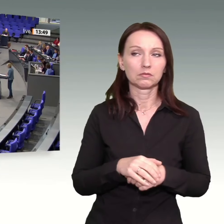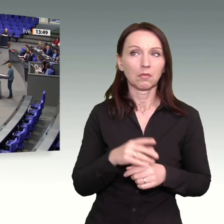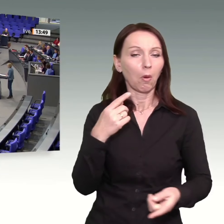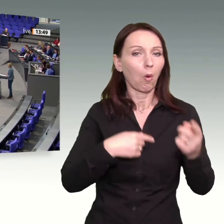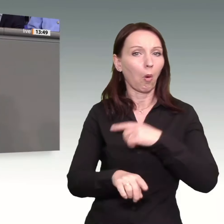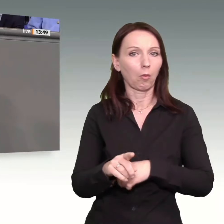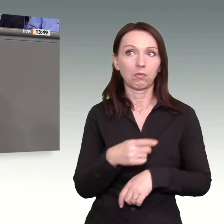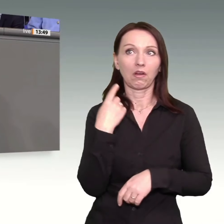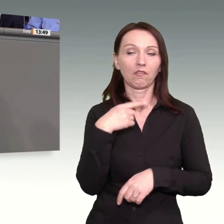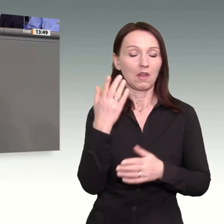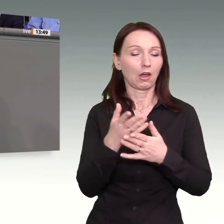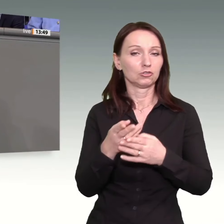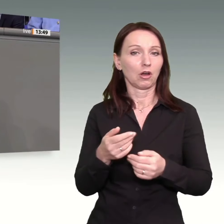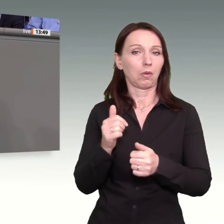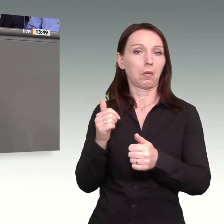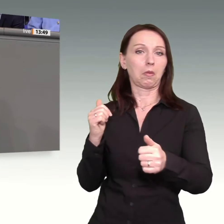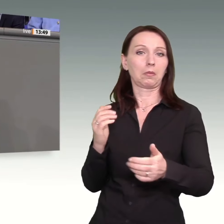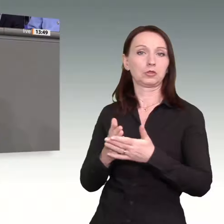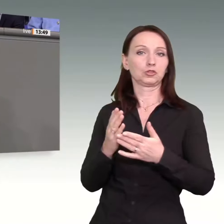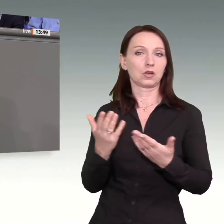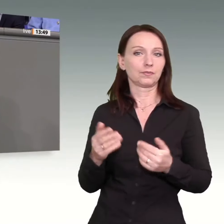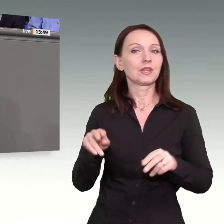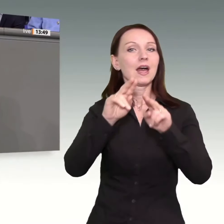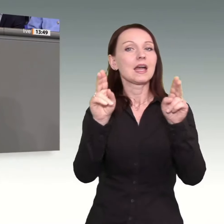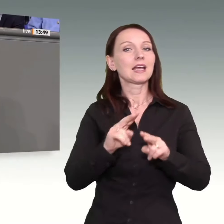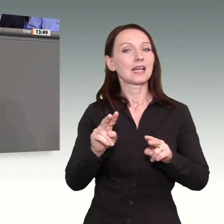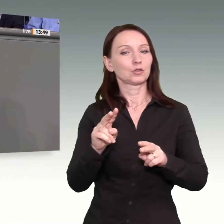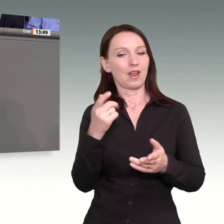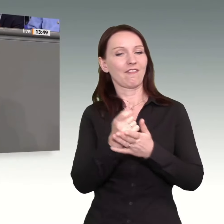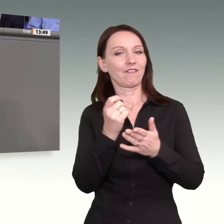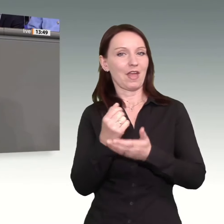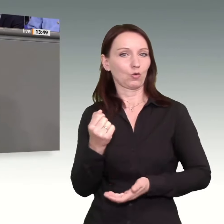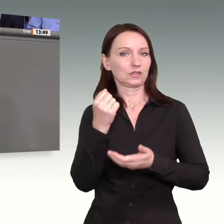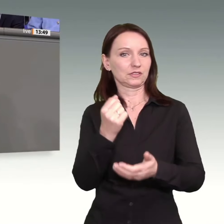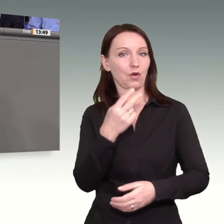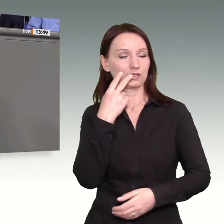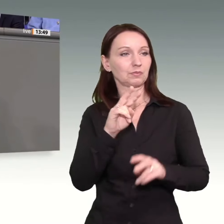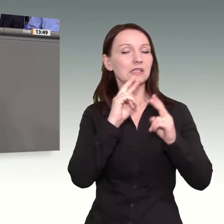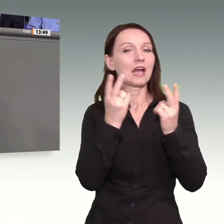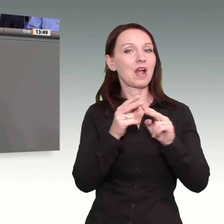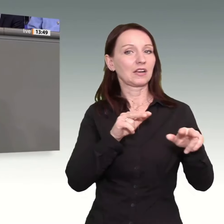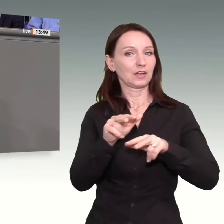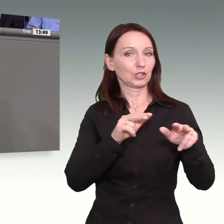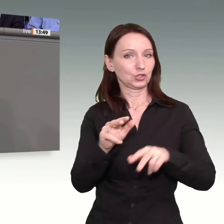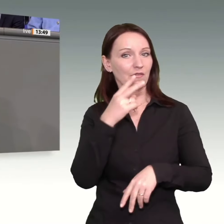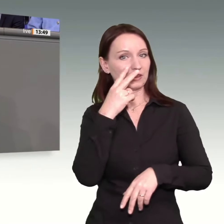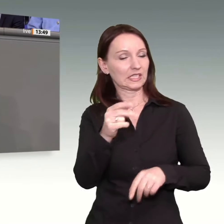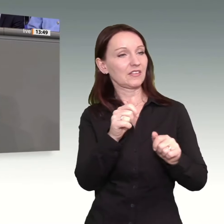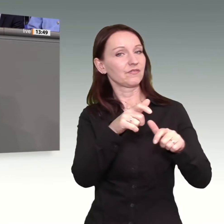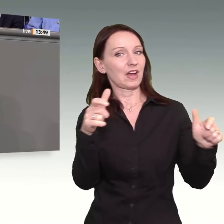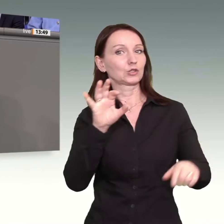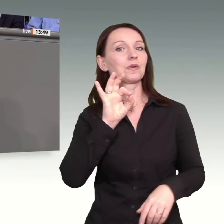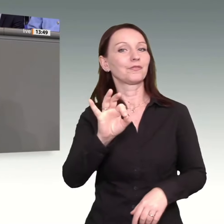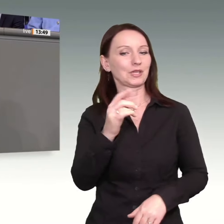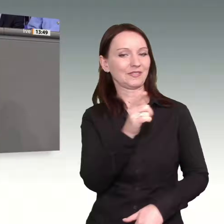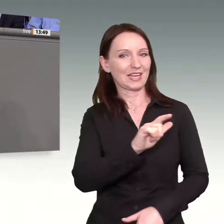darf sich laut internationalem Währungsfonds auf ein Wachstum von 3,1 Prozent für das Jahr 2024 freuen. Deutschland